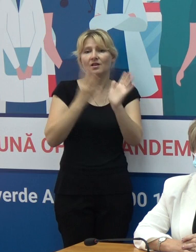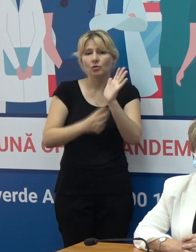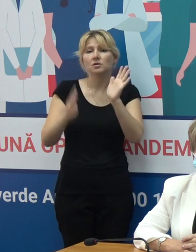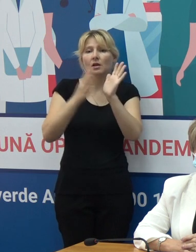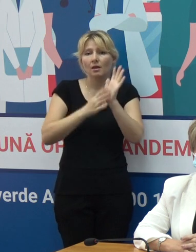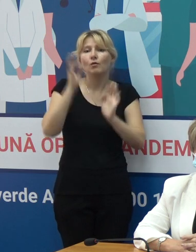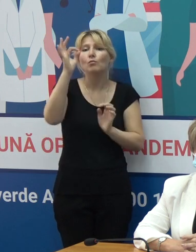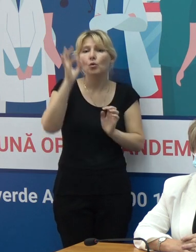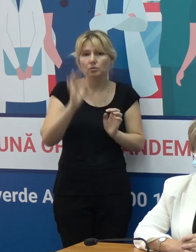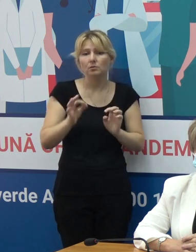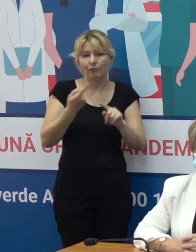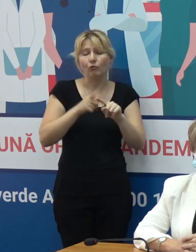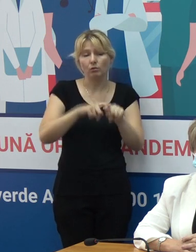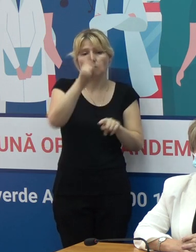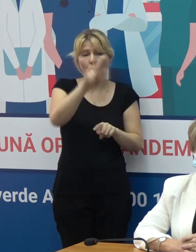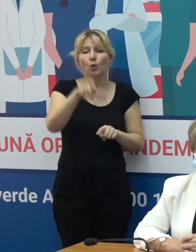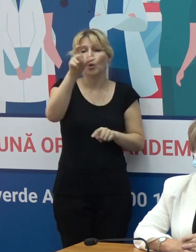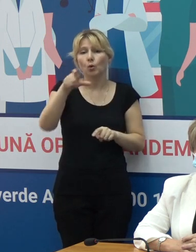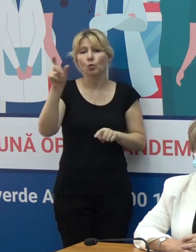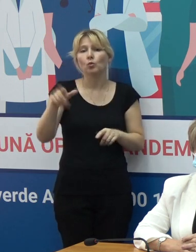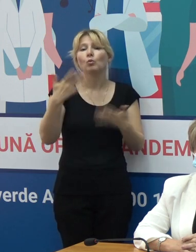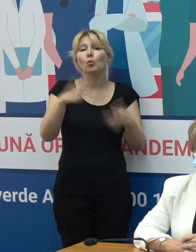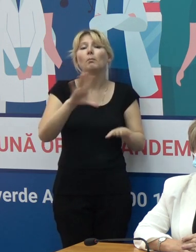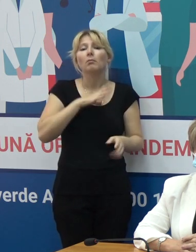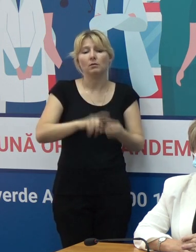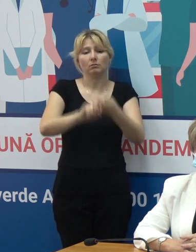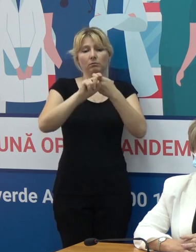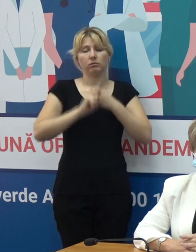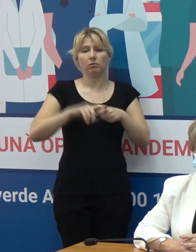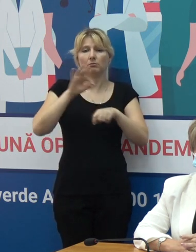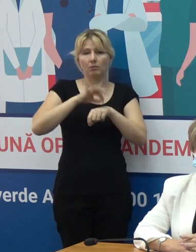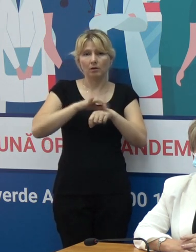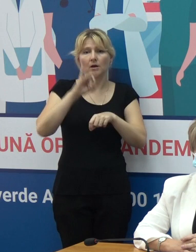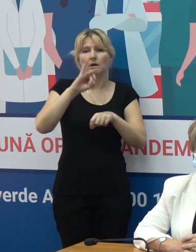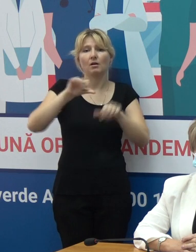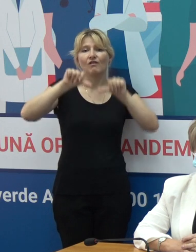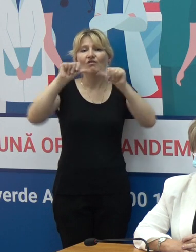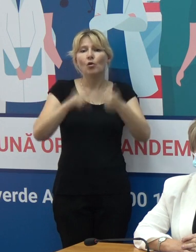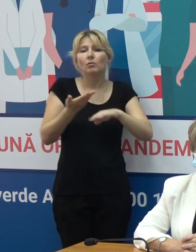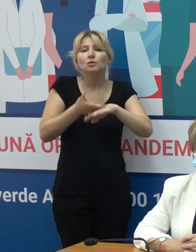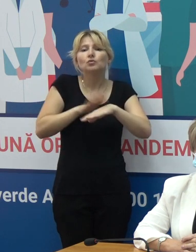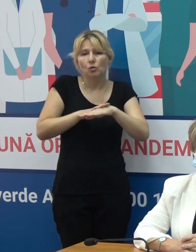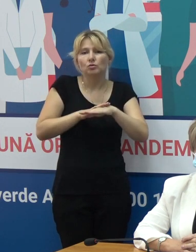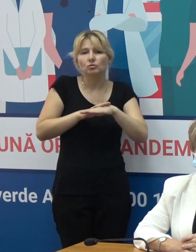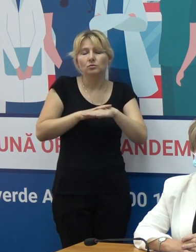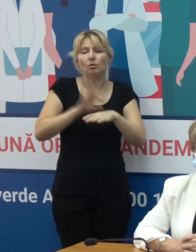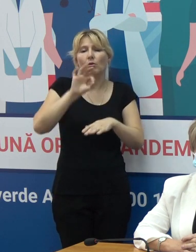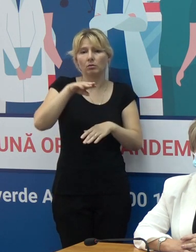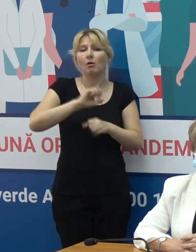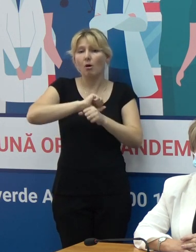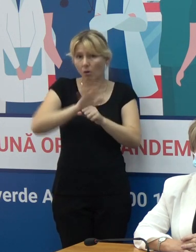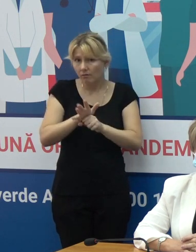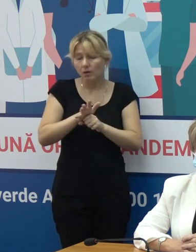din aceste persoane care s-au îmbolnăvit și fac forme grave de infecție COVID